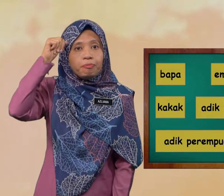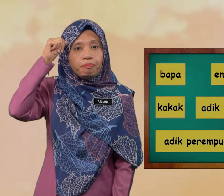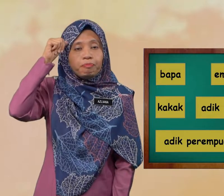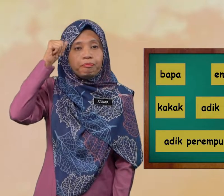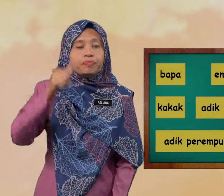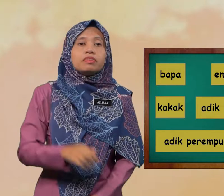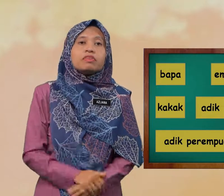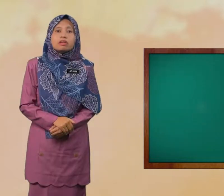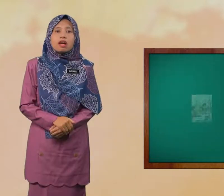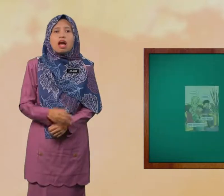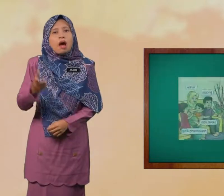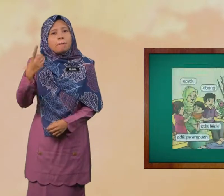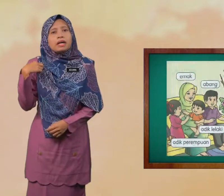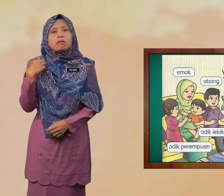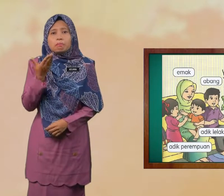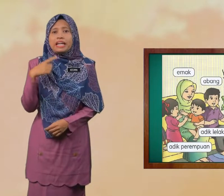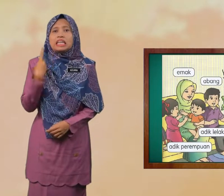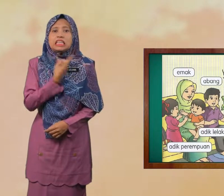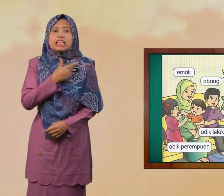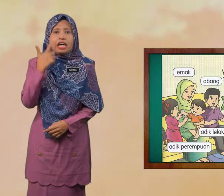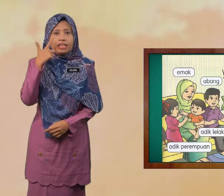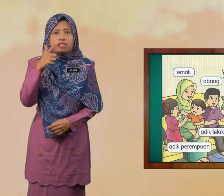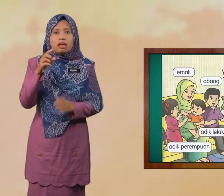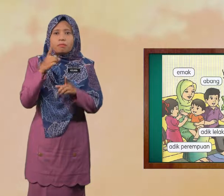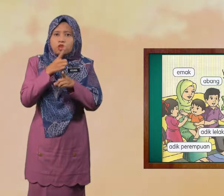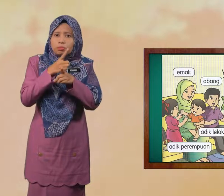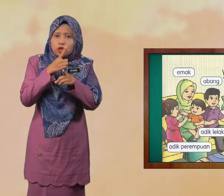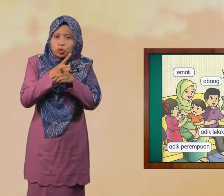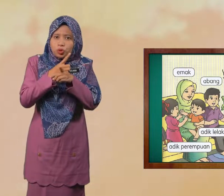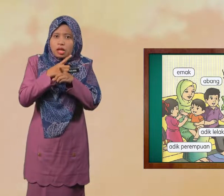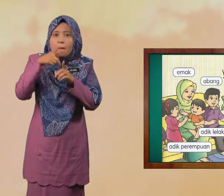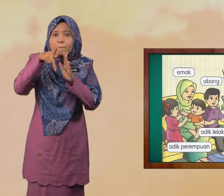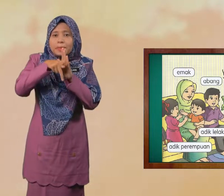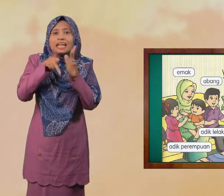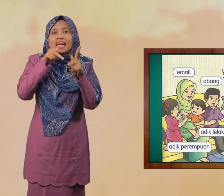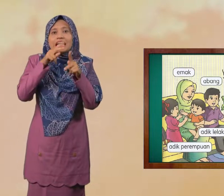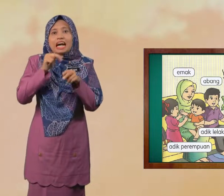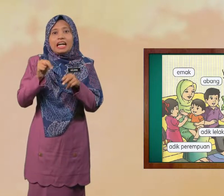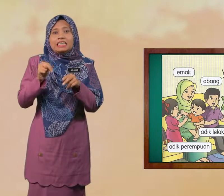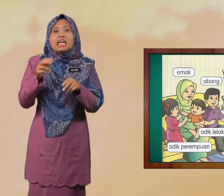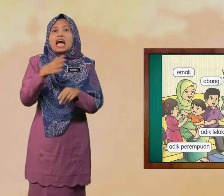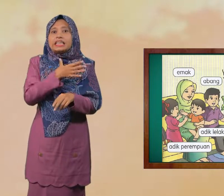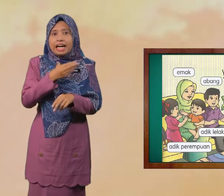Mari kita Lihat Betul-betul Perkataan Dan